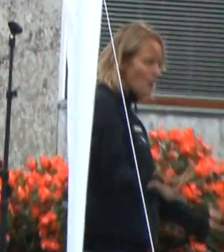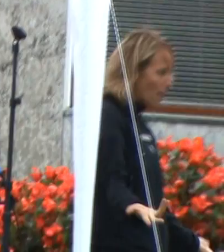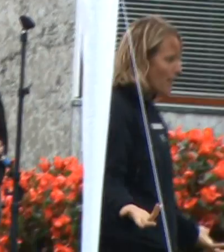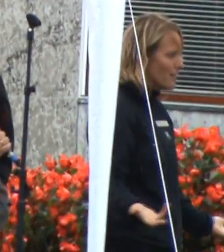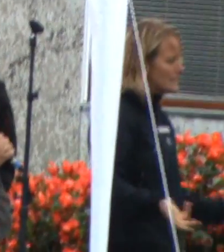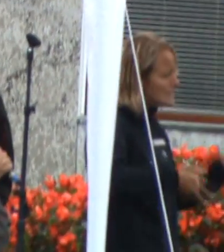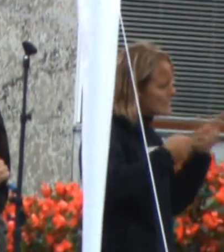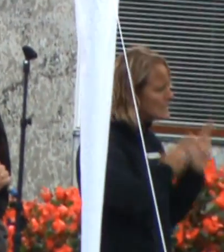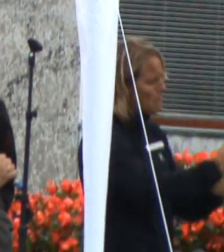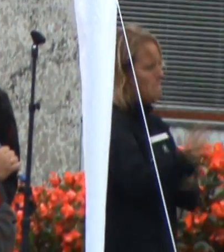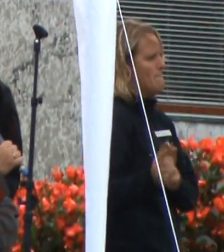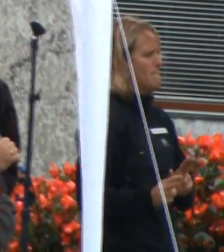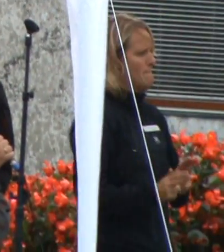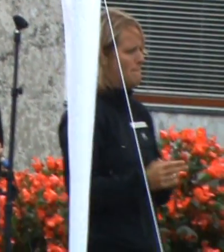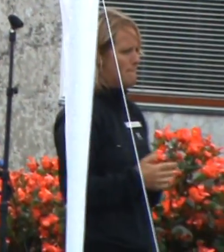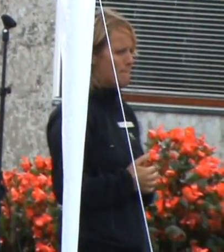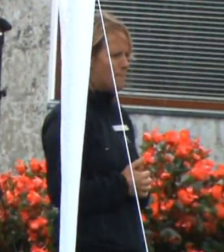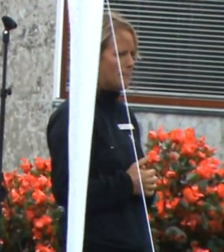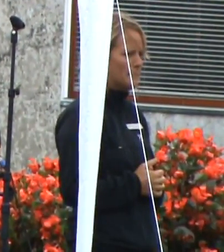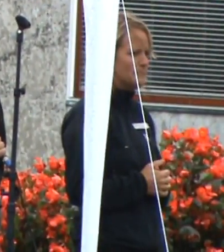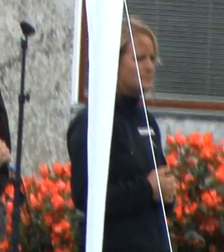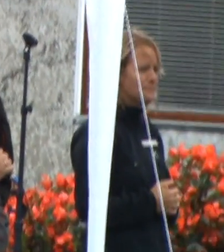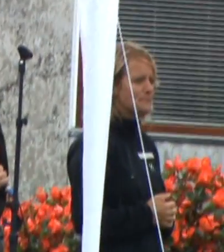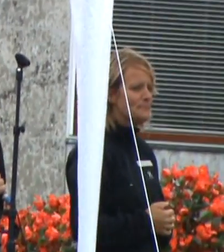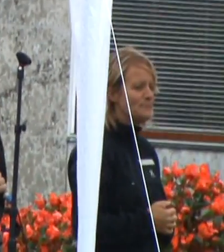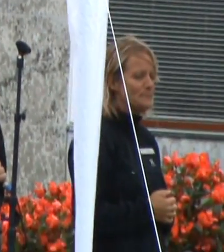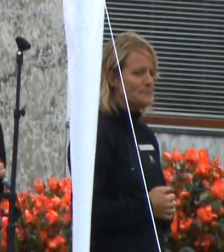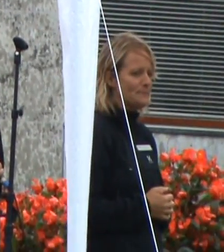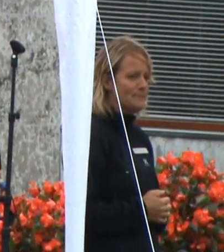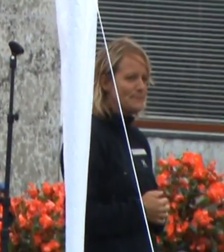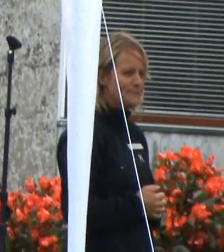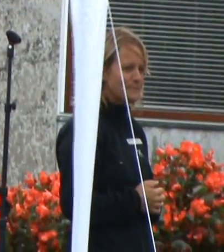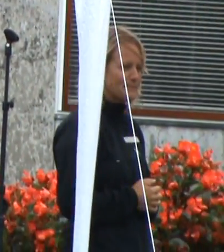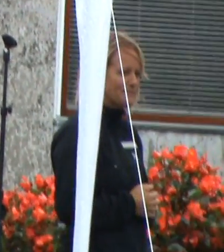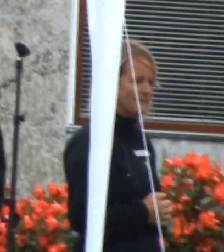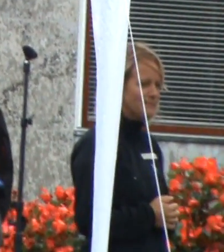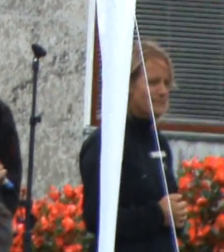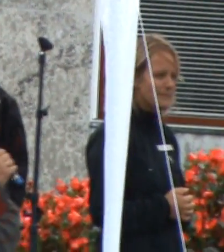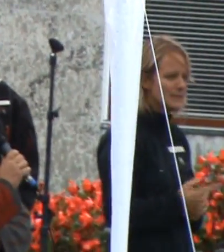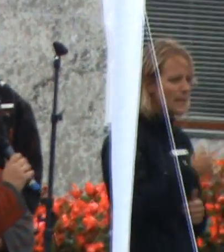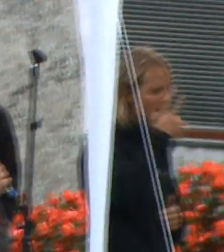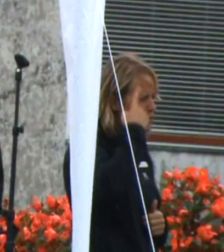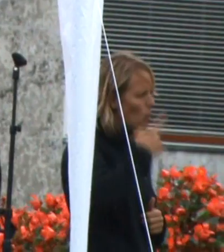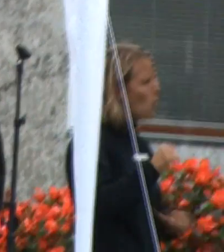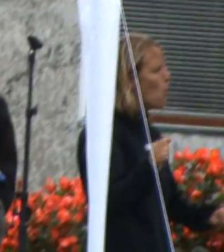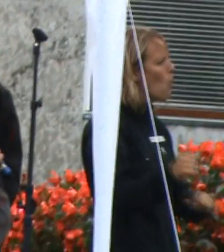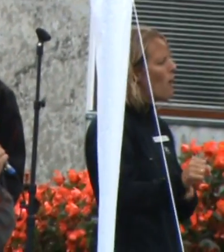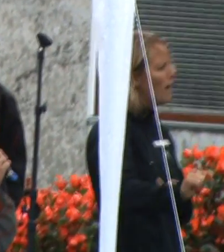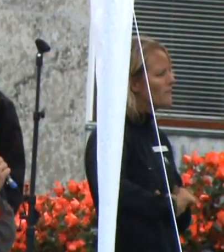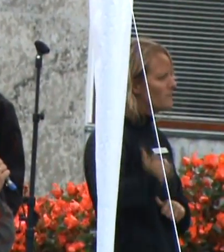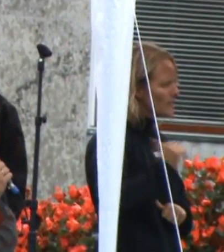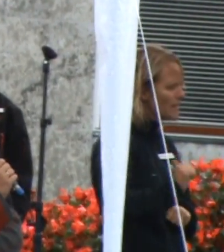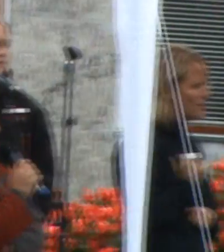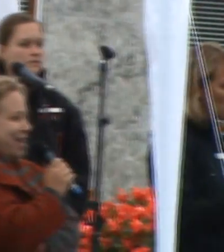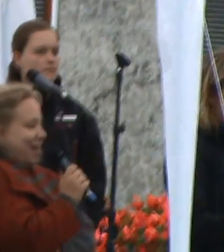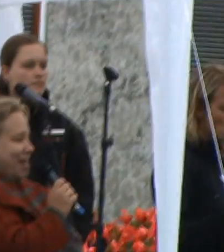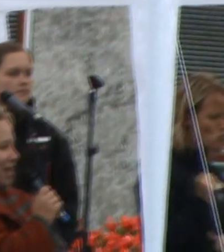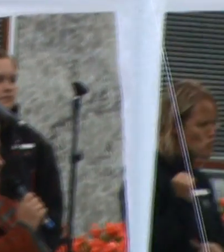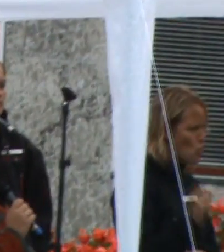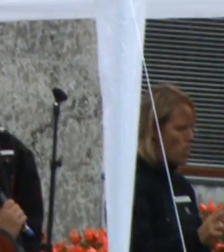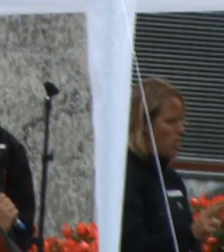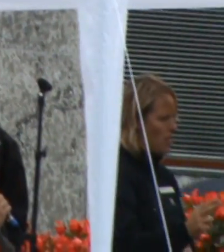Jeg tror, det er meget vigtigt, at vi kommer ud af